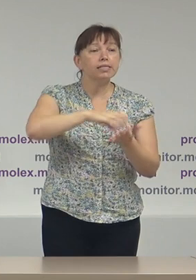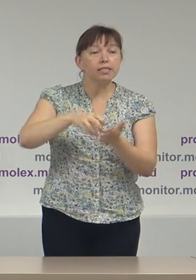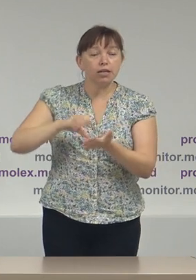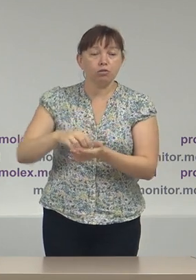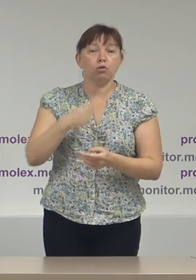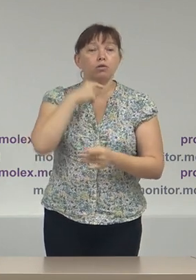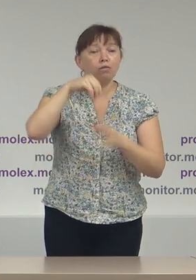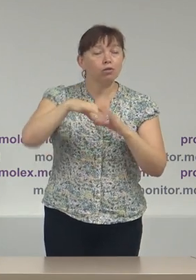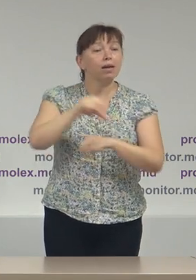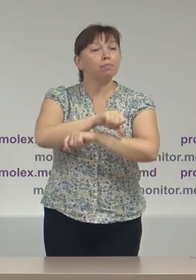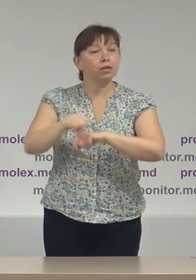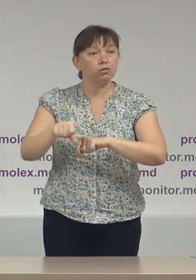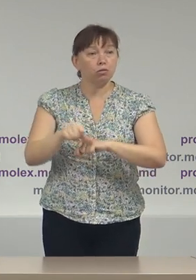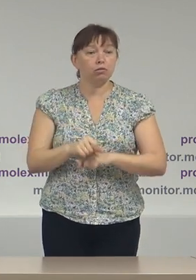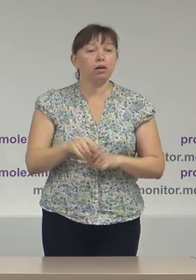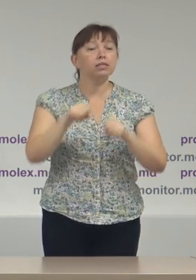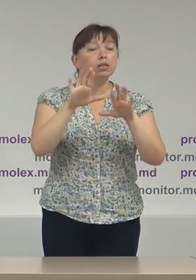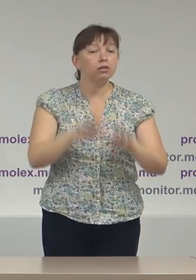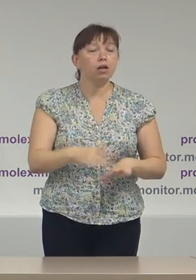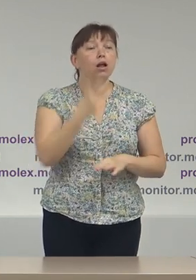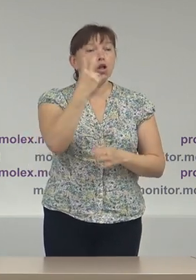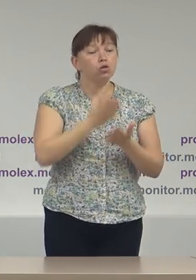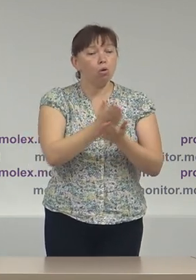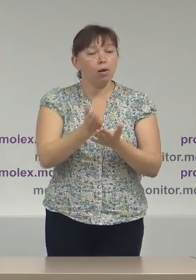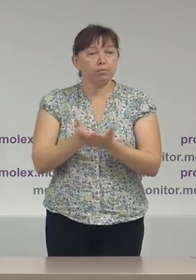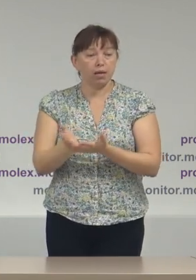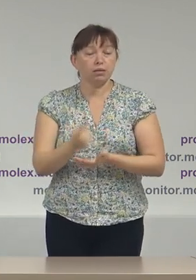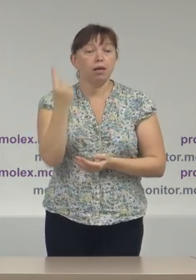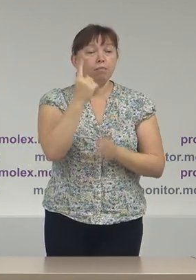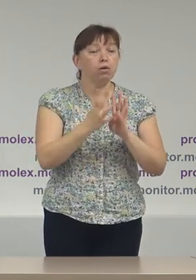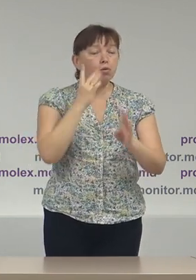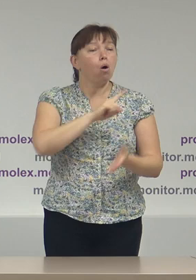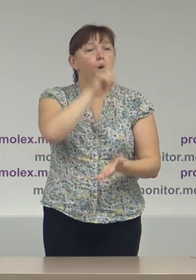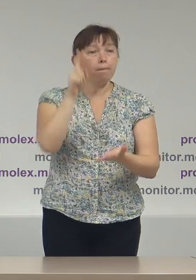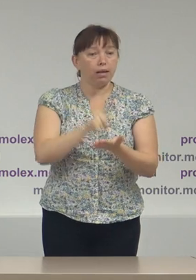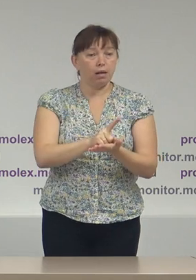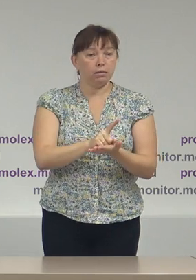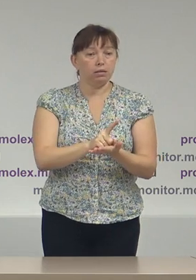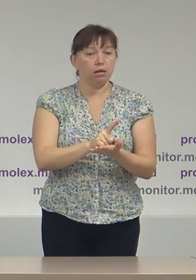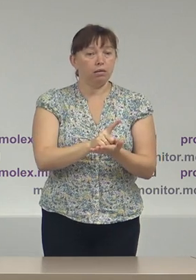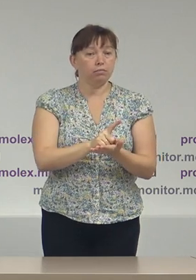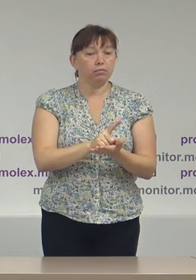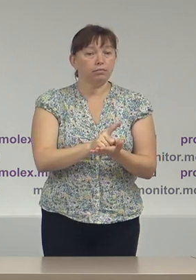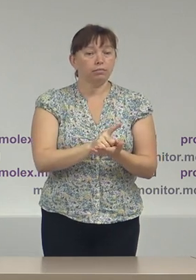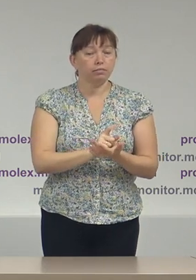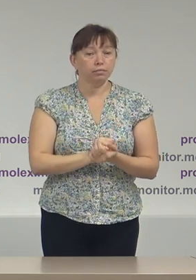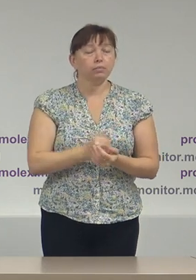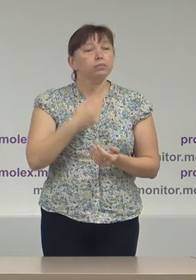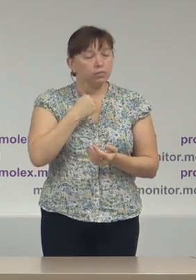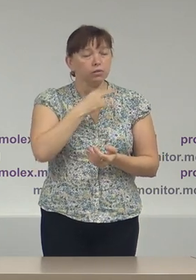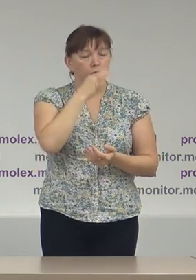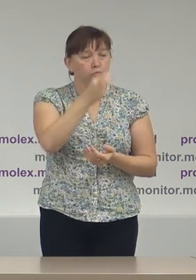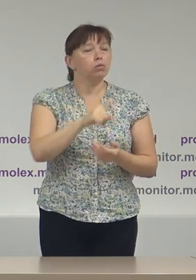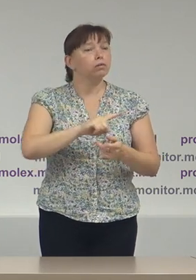hotare se rezumă în linii mari la două aspecte. În primul rând, obligația, știți să sublinească cuvântul